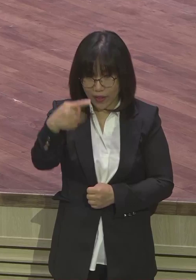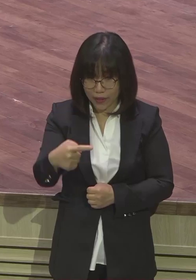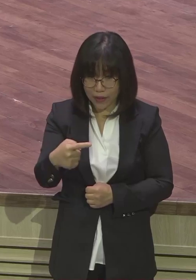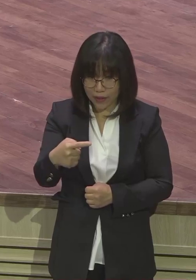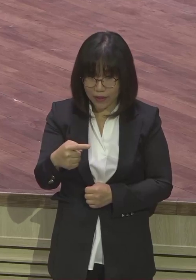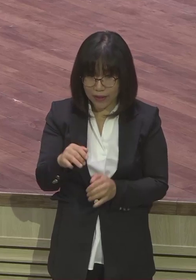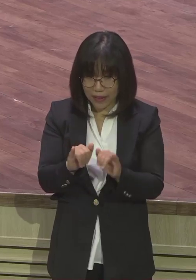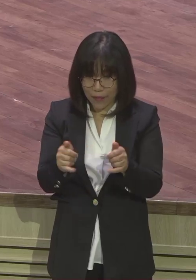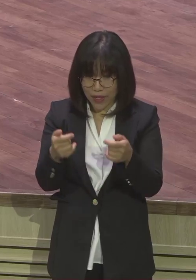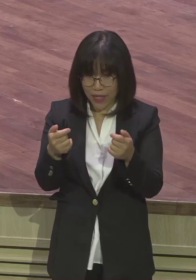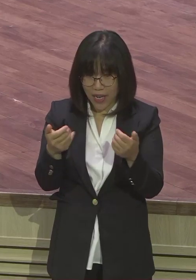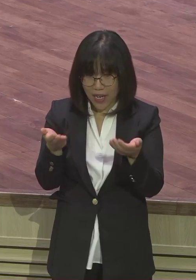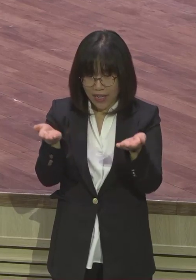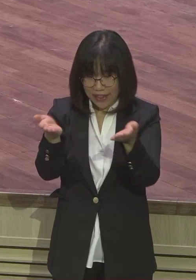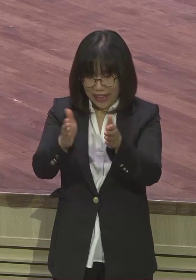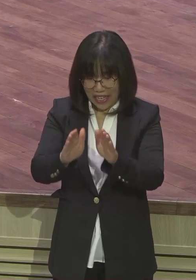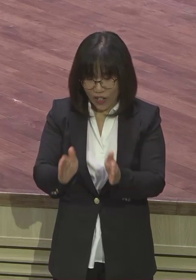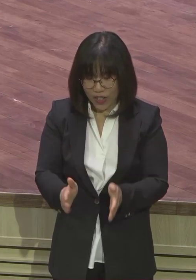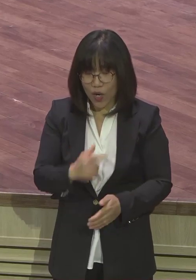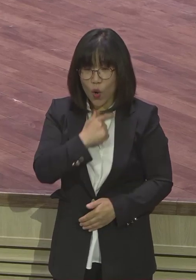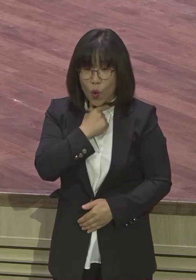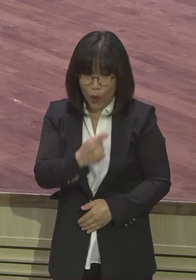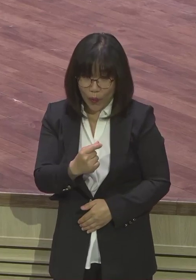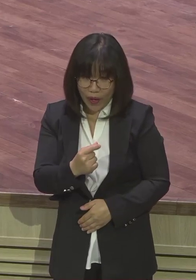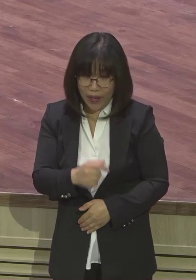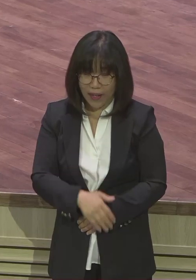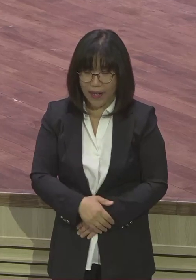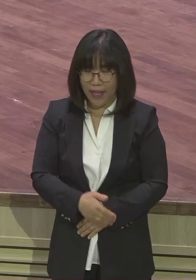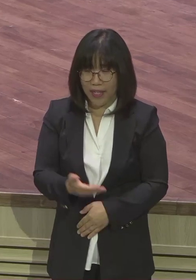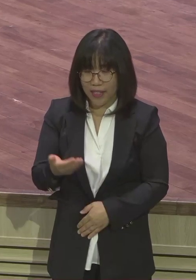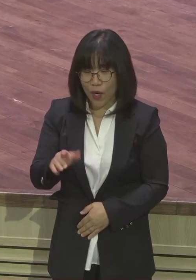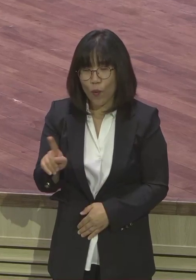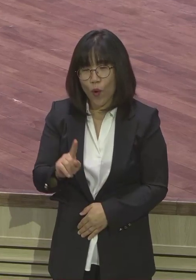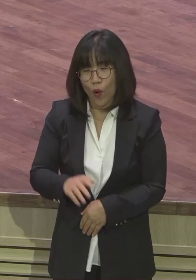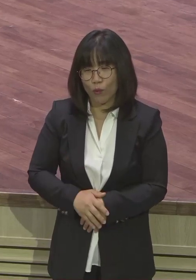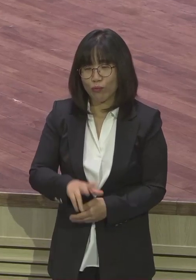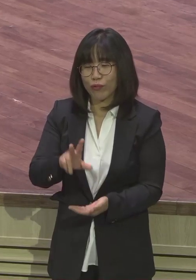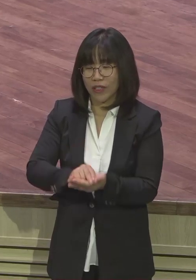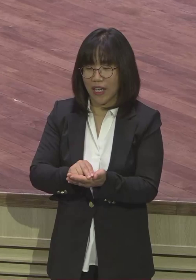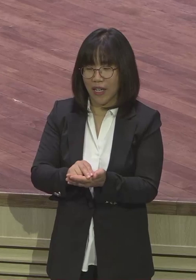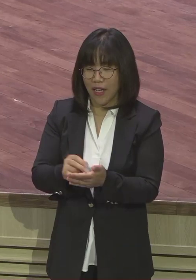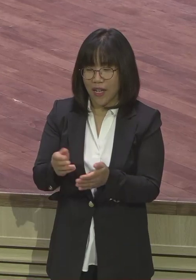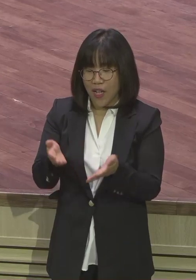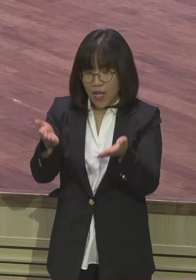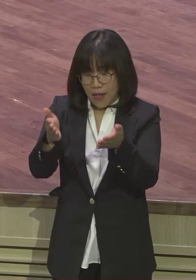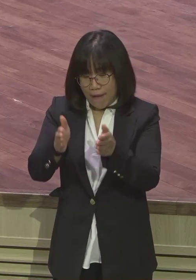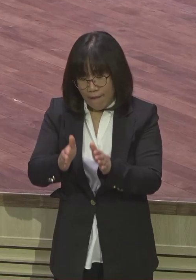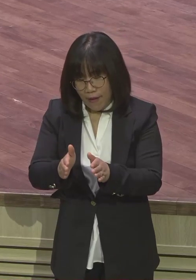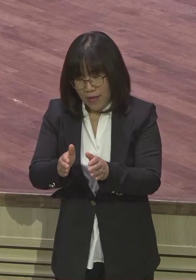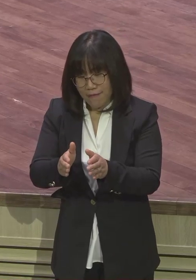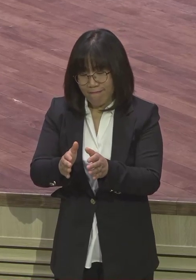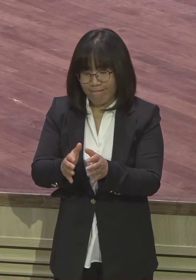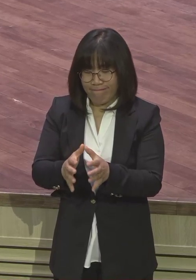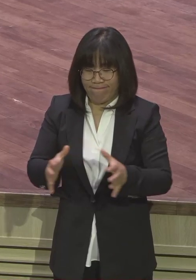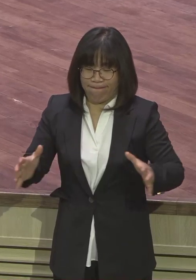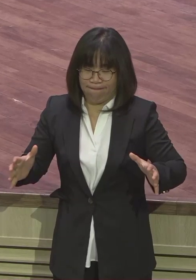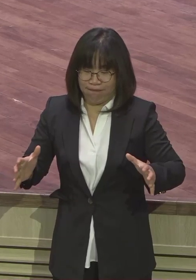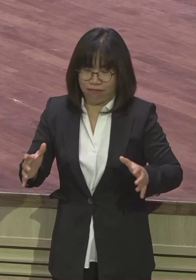헬스 이렇게 막 하지만은 또 문제는 뭐예요 또 요요현상 와가지고 전해보다 더 살이 더 찌고 말이에요